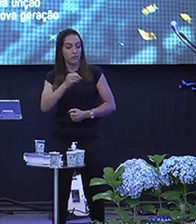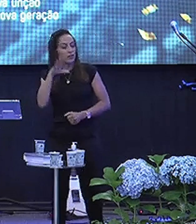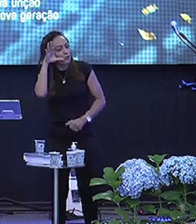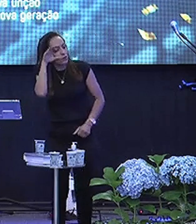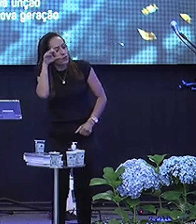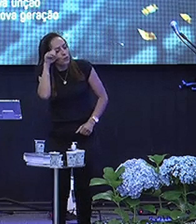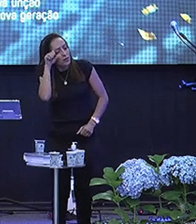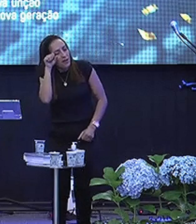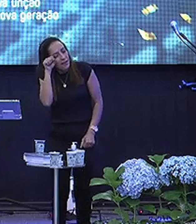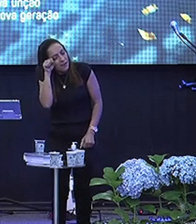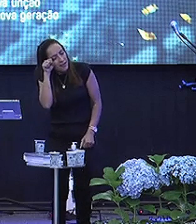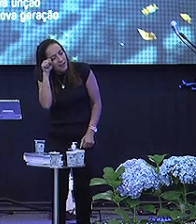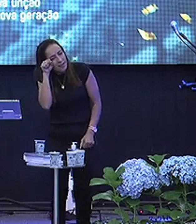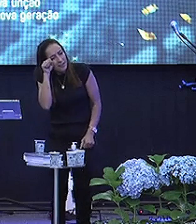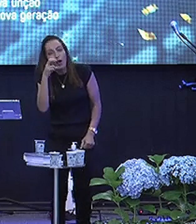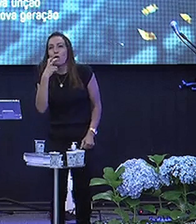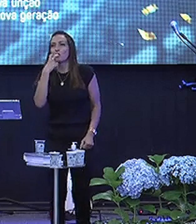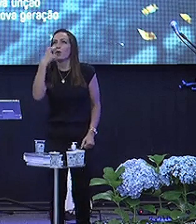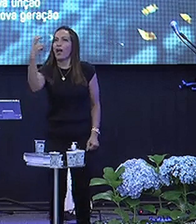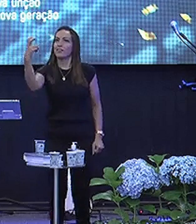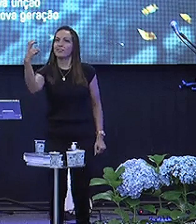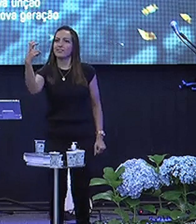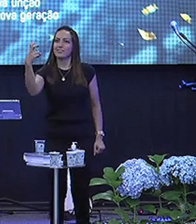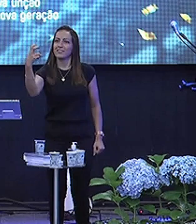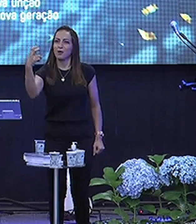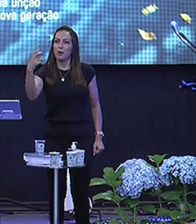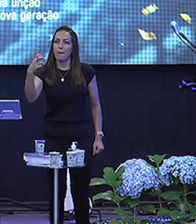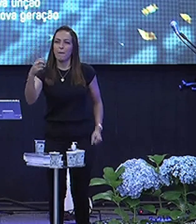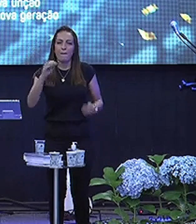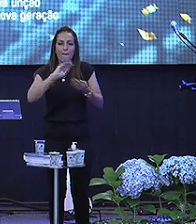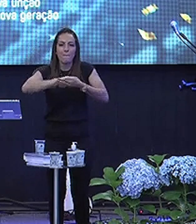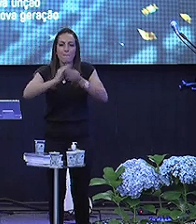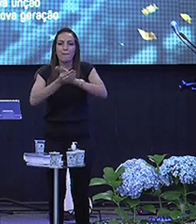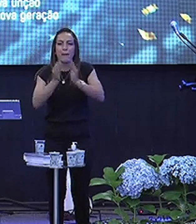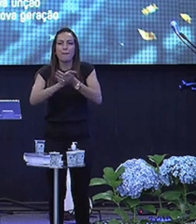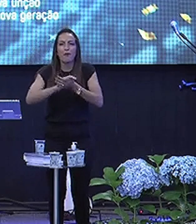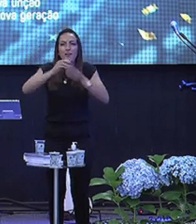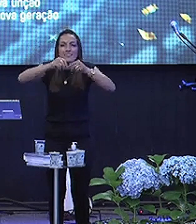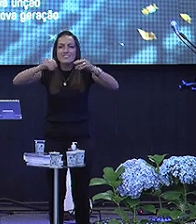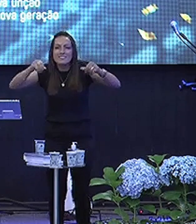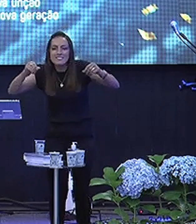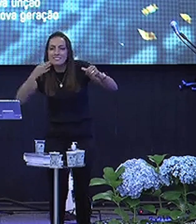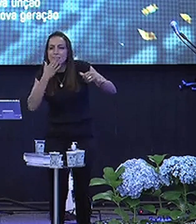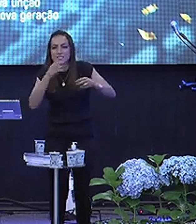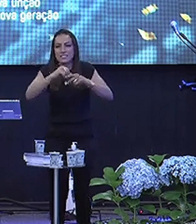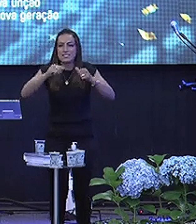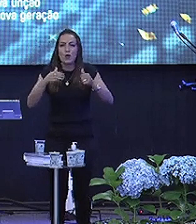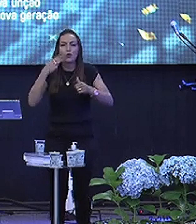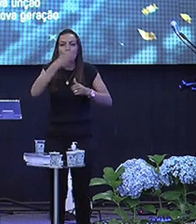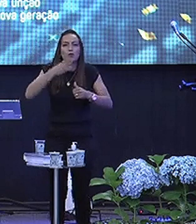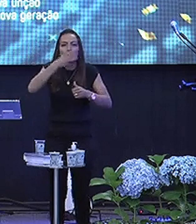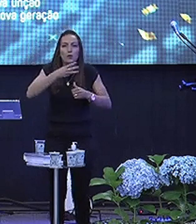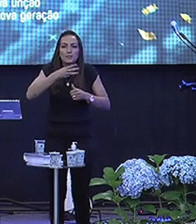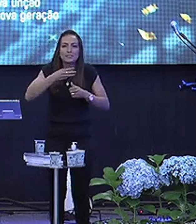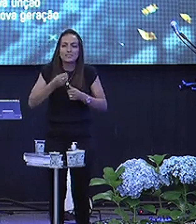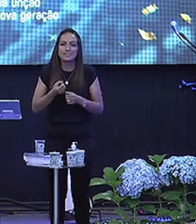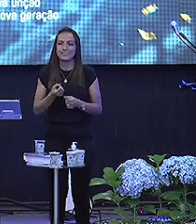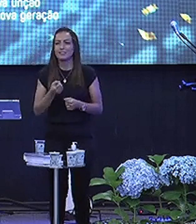você Põe ela para dormir Pamonha de sal Pamonha de doce Pamonha apimentada